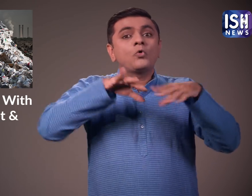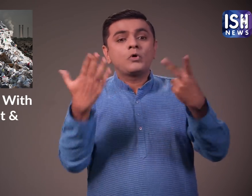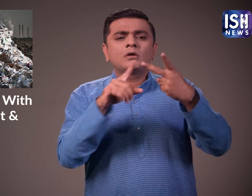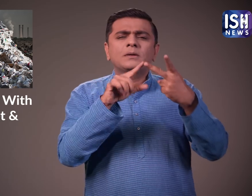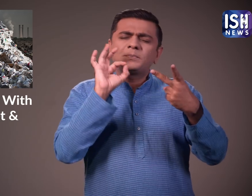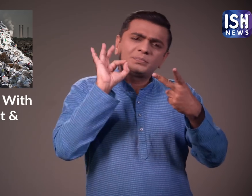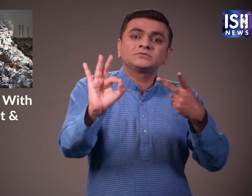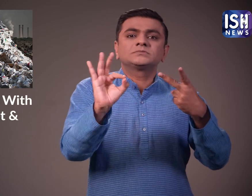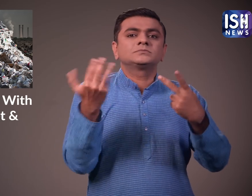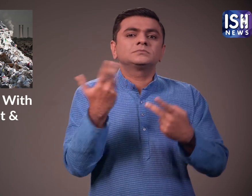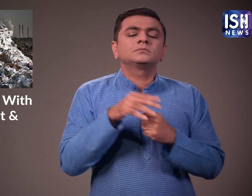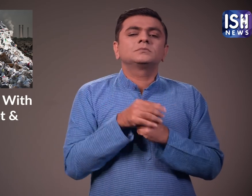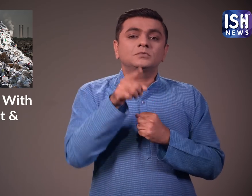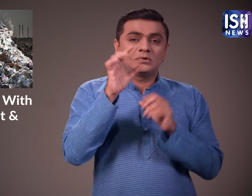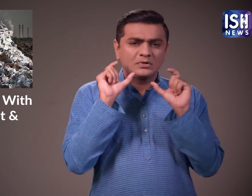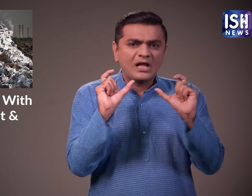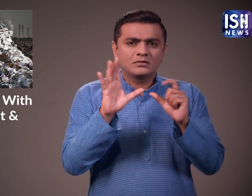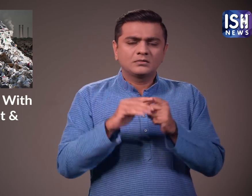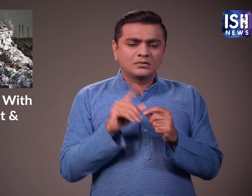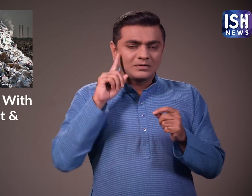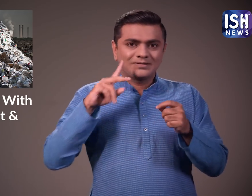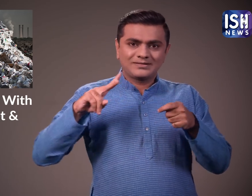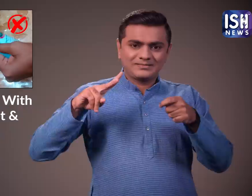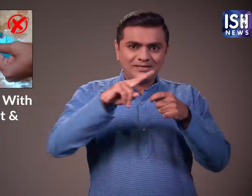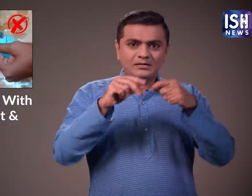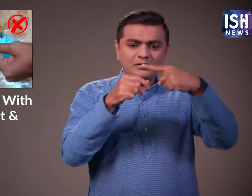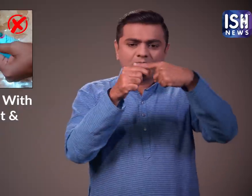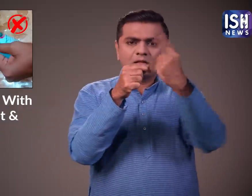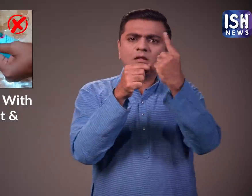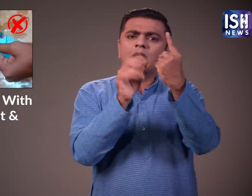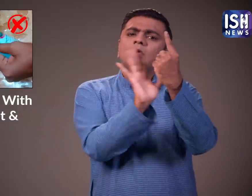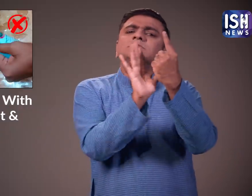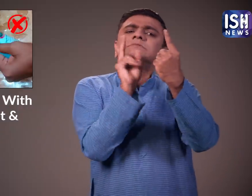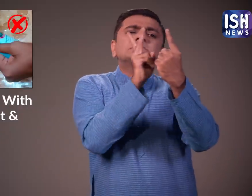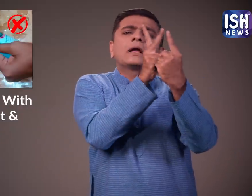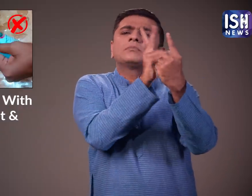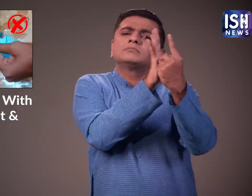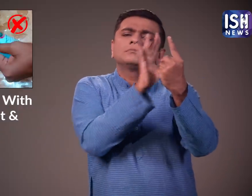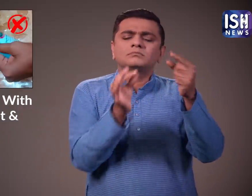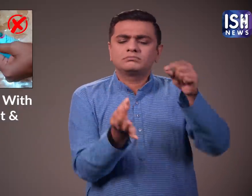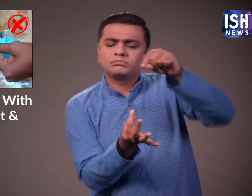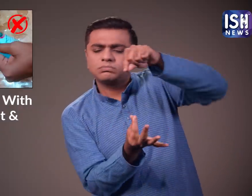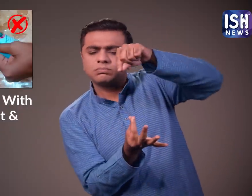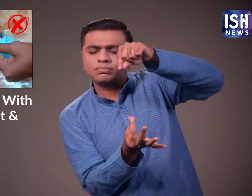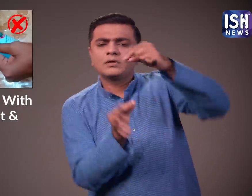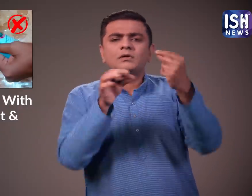दूसरा सबसे अच्छा तरीका ये है कि पैकेट के आर पर एक शतिज रेखा काट दी जाए और छोटे पीस को बड़े वाले पर लटका दे आ जाए